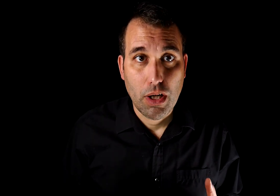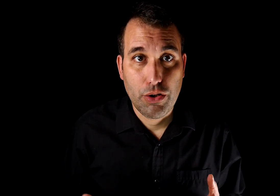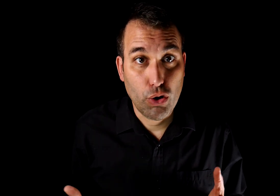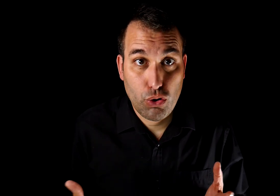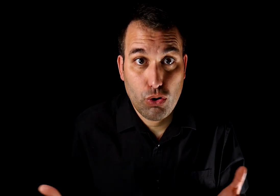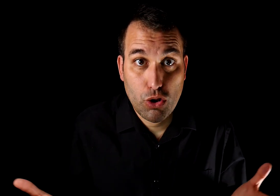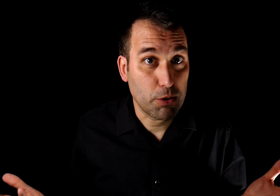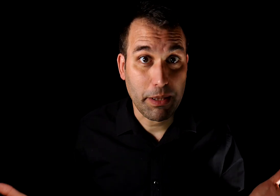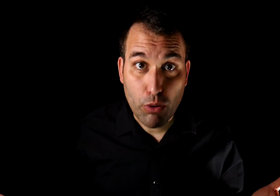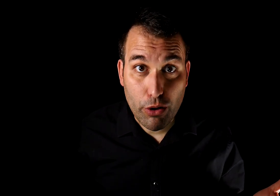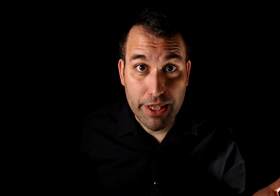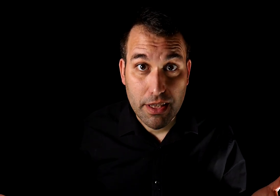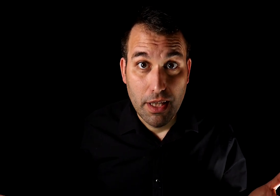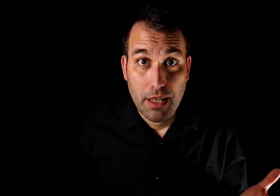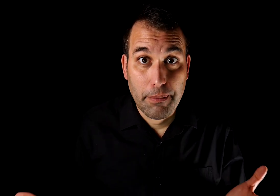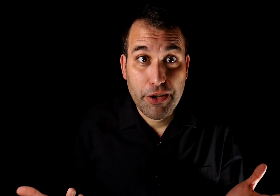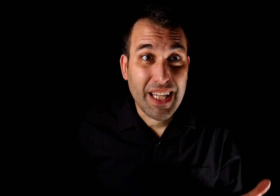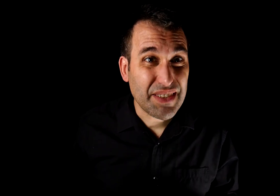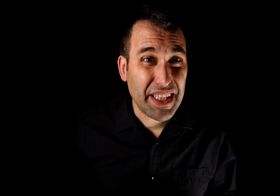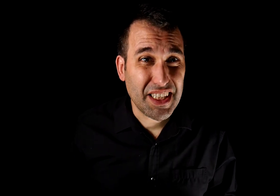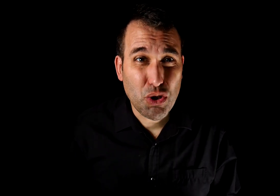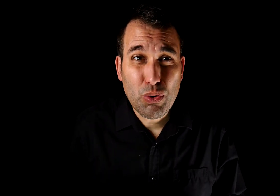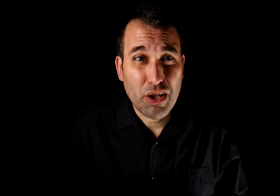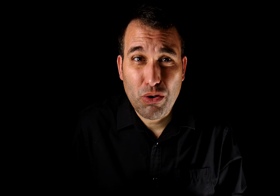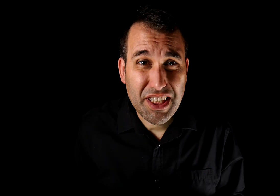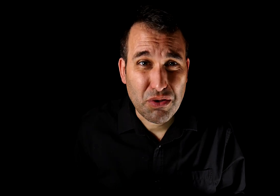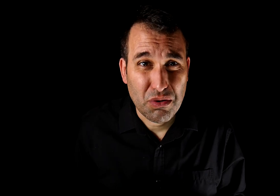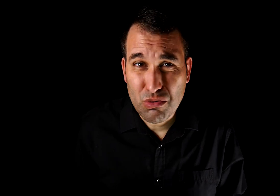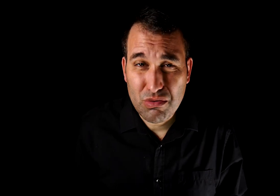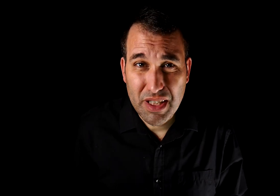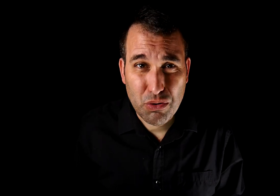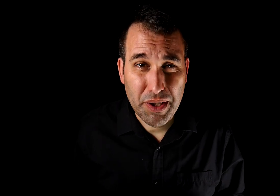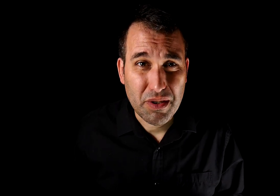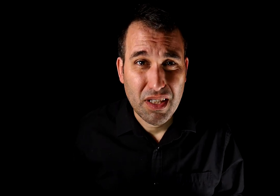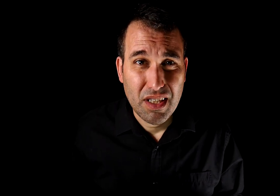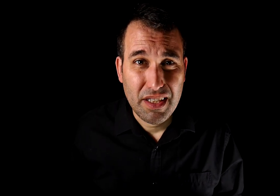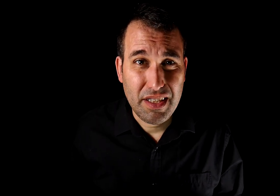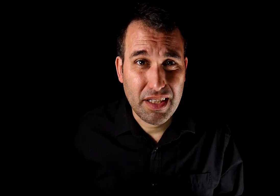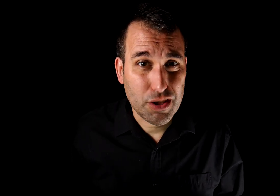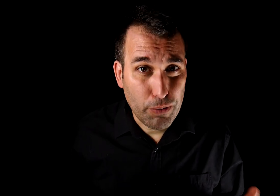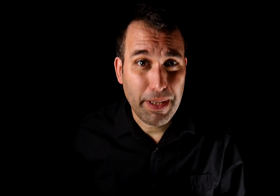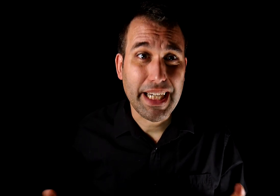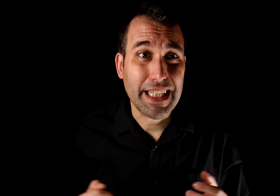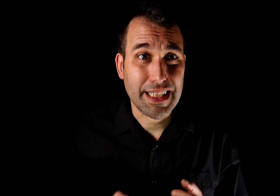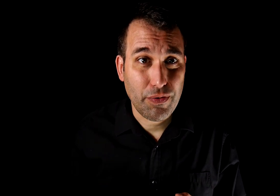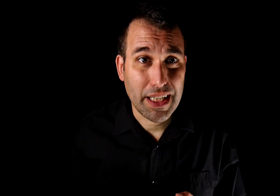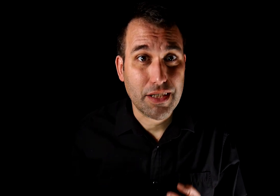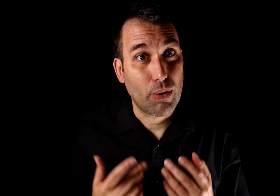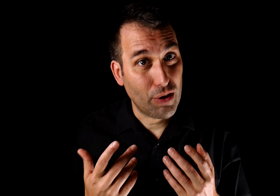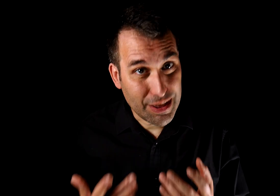no todos somos manipuladores. La mayoría de las veces es sólo un error honesto, un descuido. Y eso implica que las red flags, cuando las